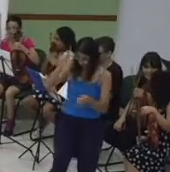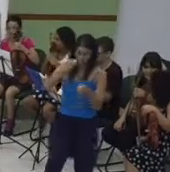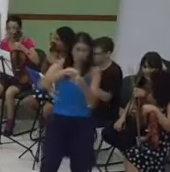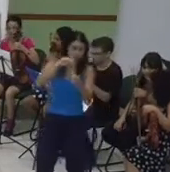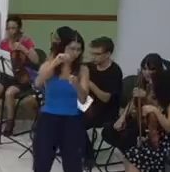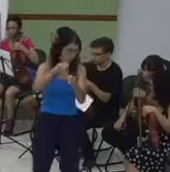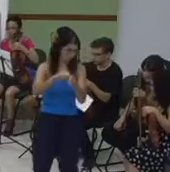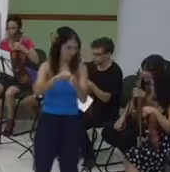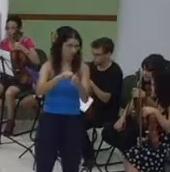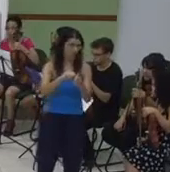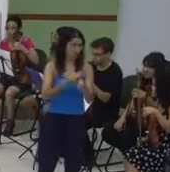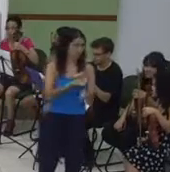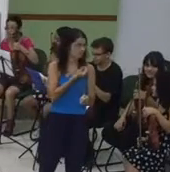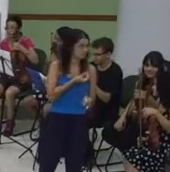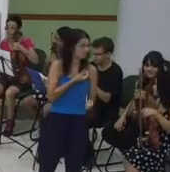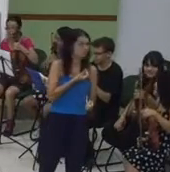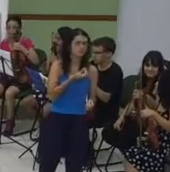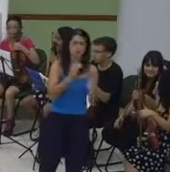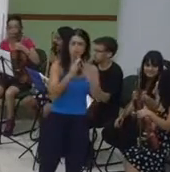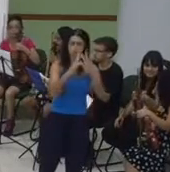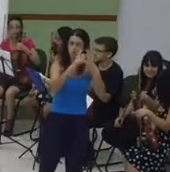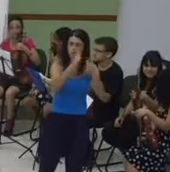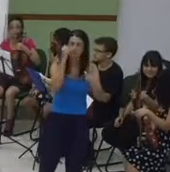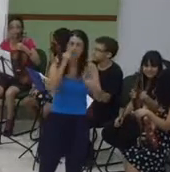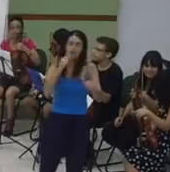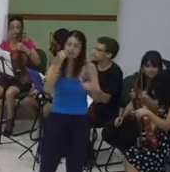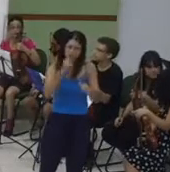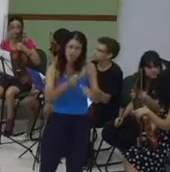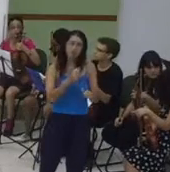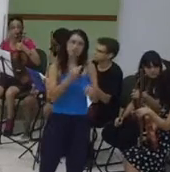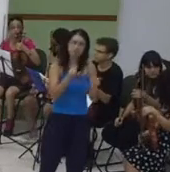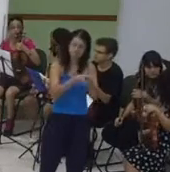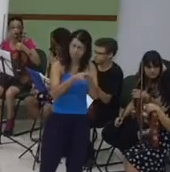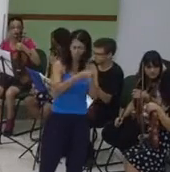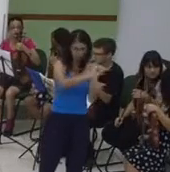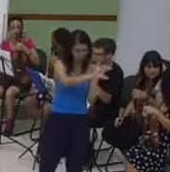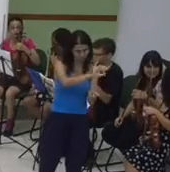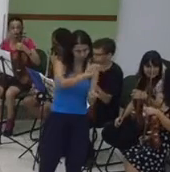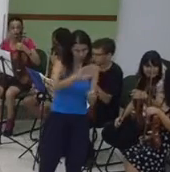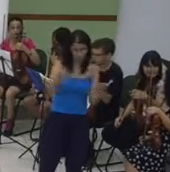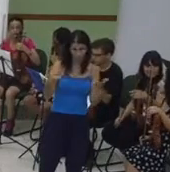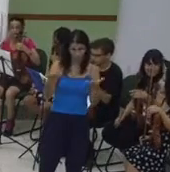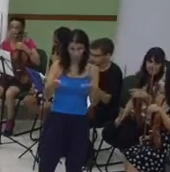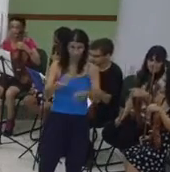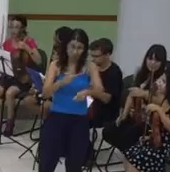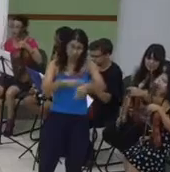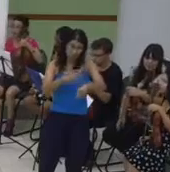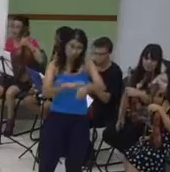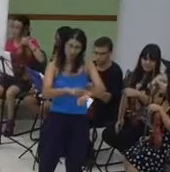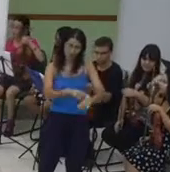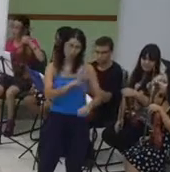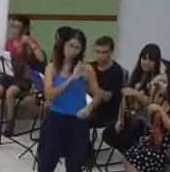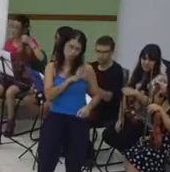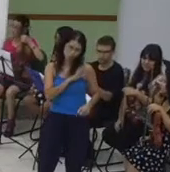vida das mulheres, dessa igreja também Vamos estar preparando os nossos corações agora Orando, uma oração